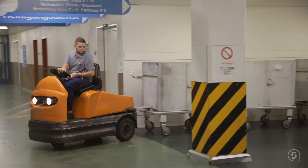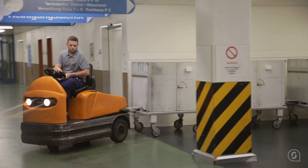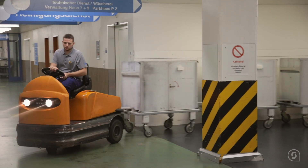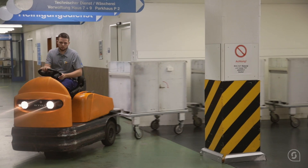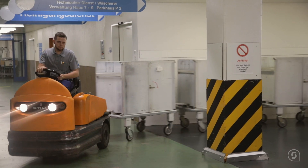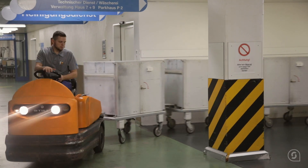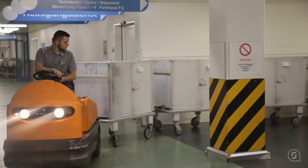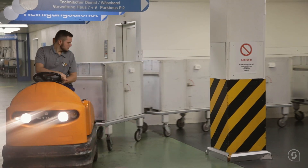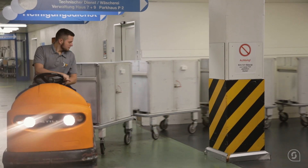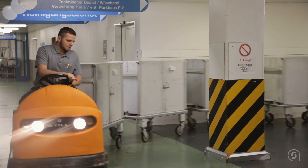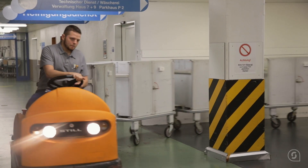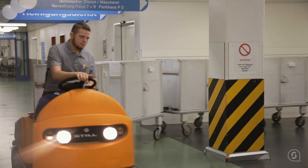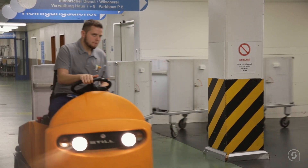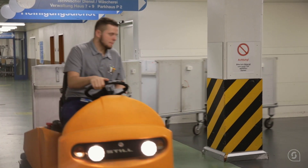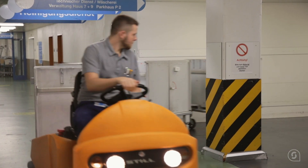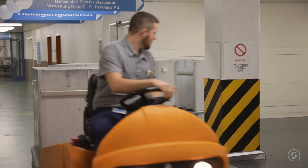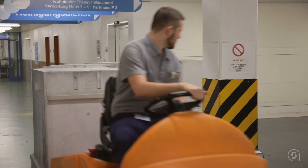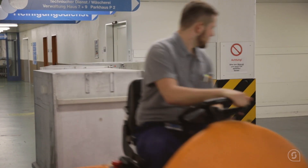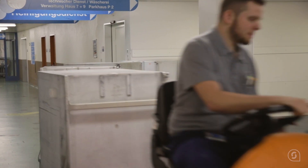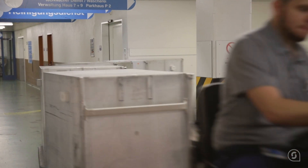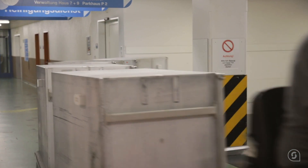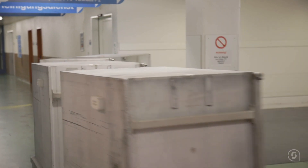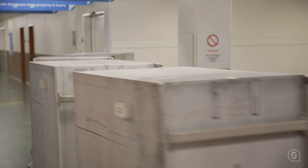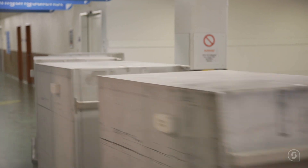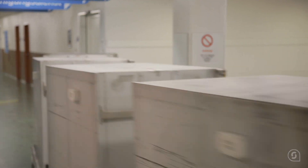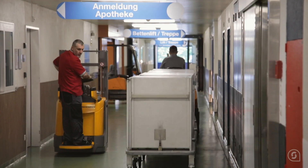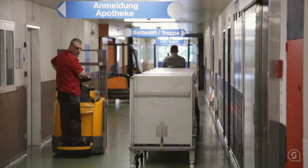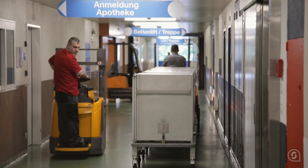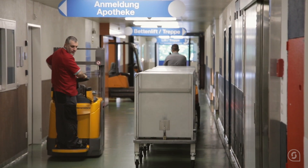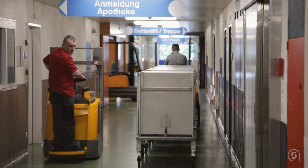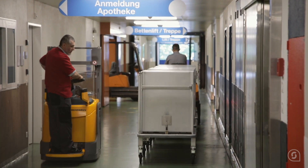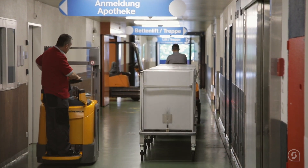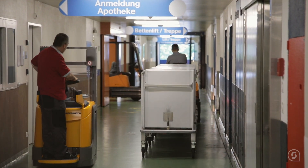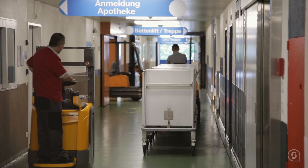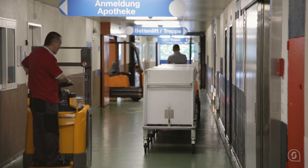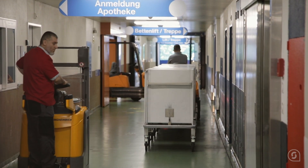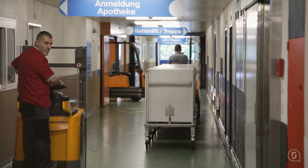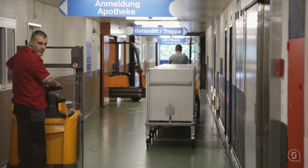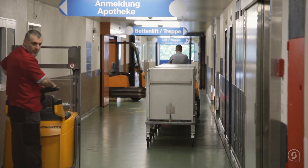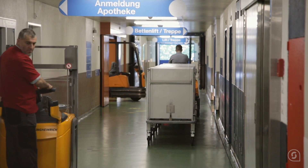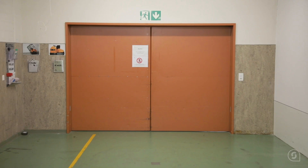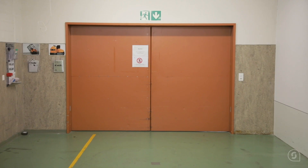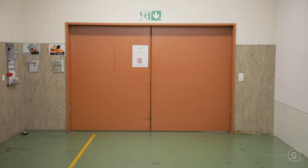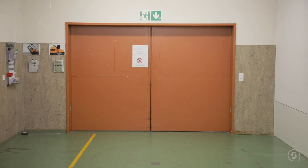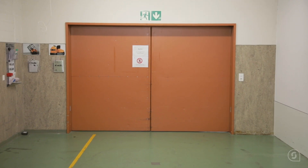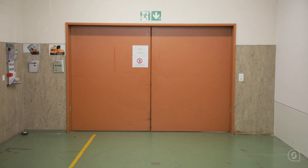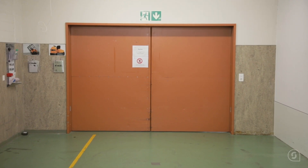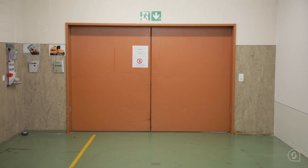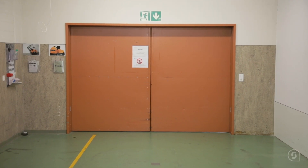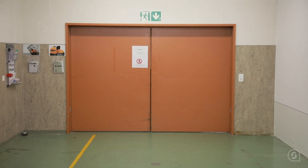Aufgrund der schmalen Gänge erfordert das Lenken des Fahrzeugs eine hohe Konzentration. Für Simon kein Problem, er hat das Lenkrad voll